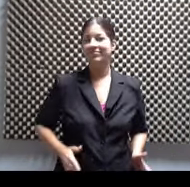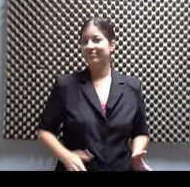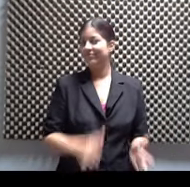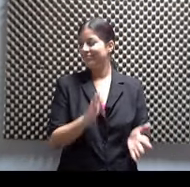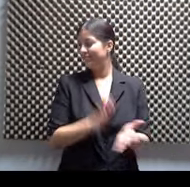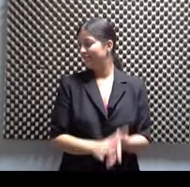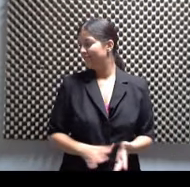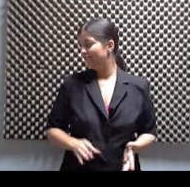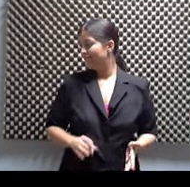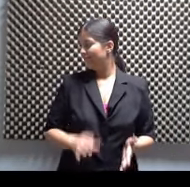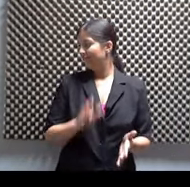Chau.